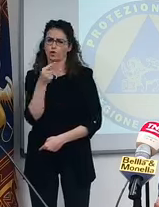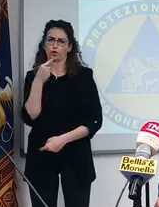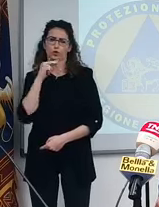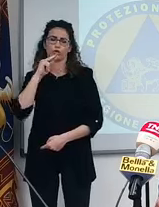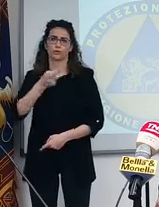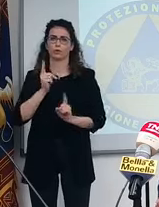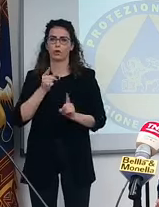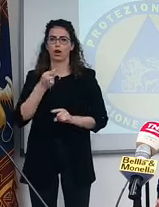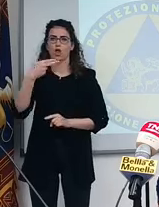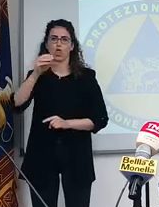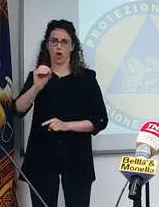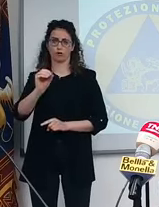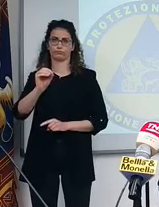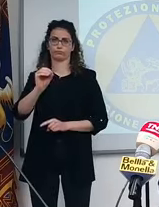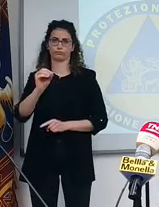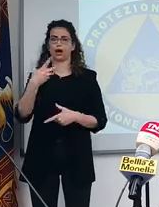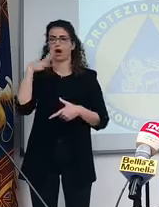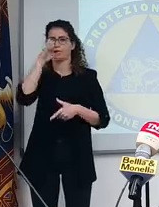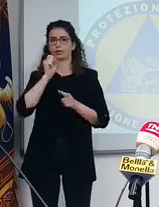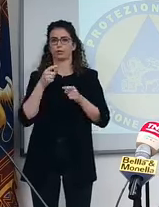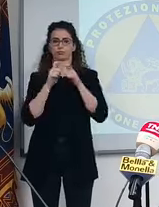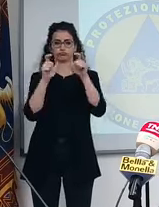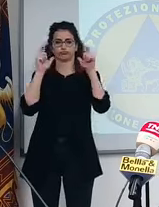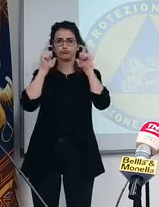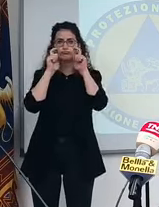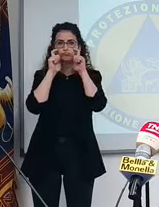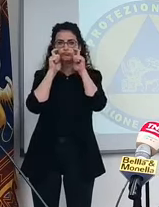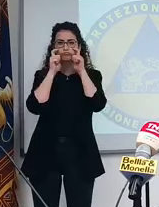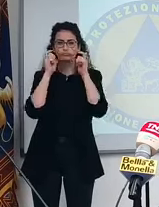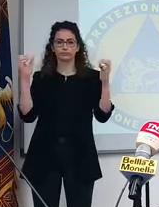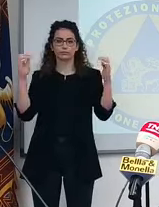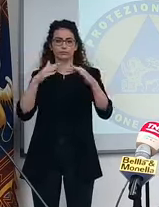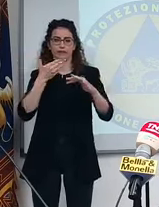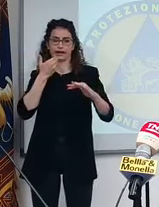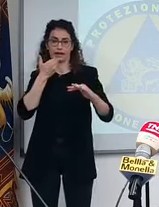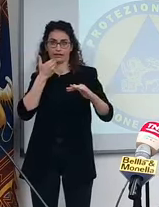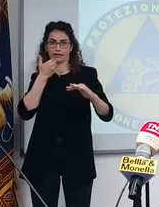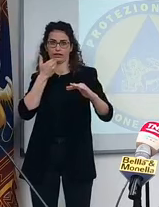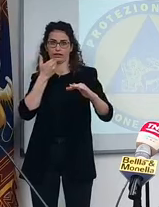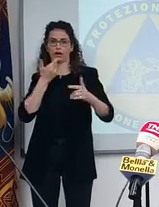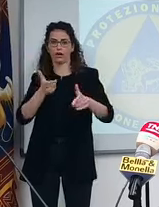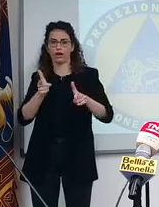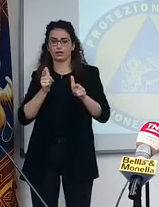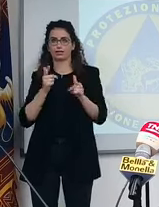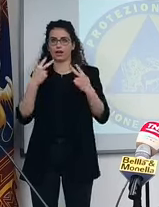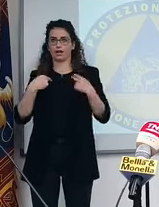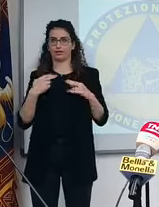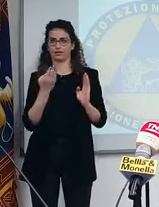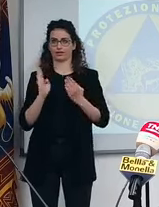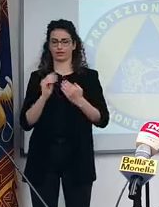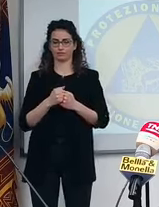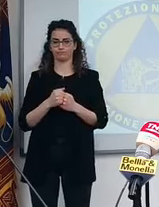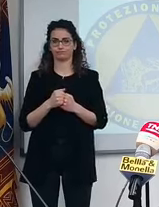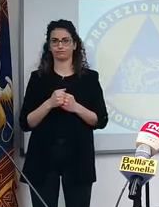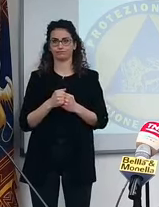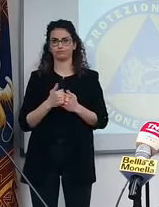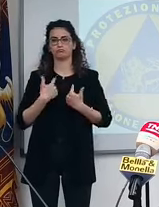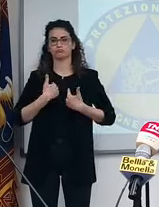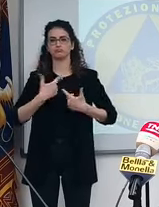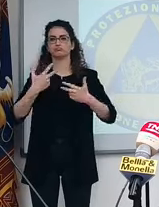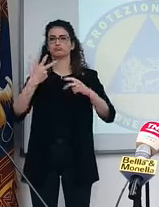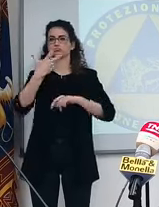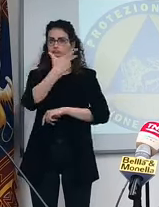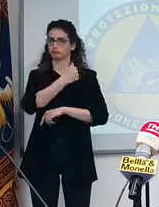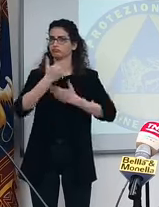capito che portare la mascherina e evitare l'assembramento ci salva la vita. Stiamo galoppando con i vaccini. Dalla